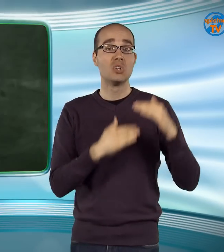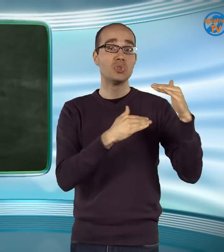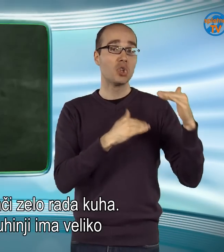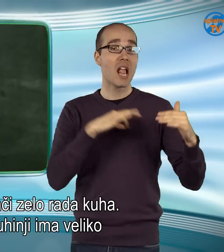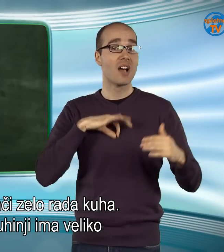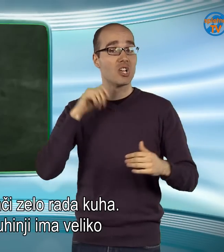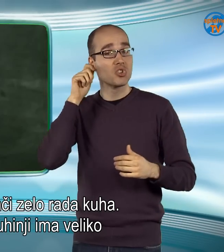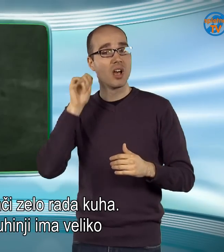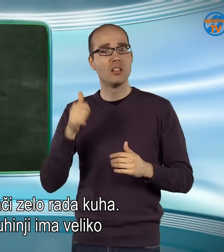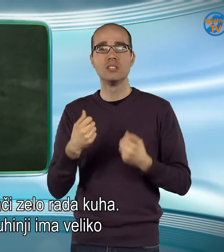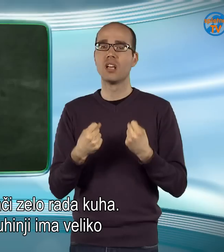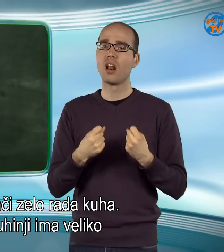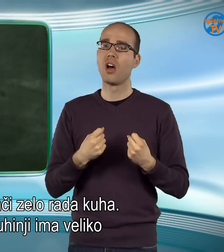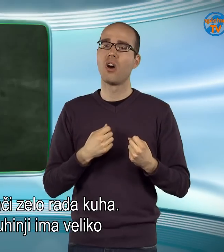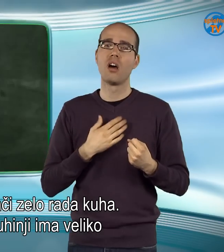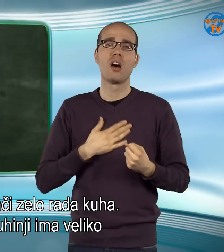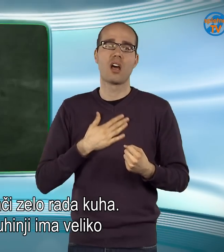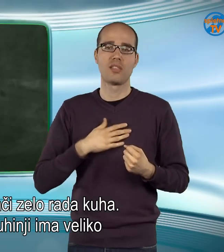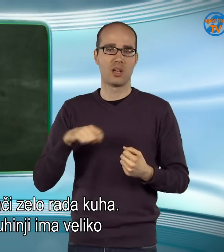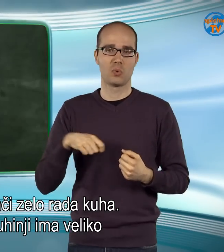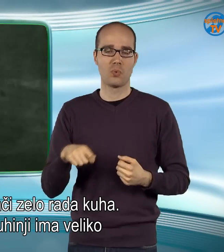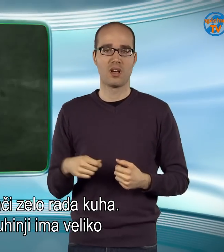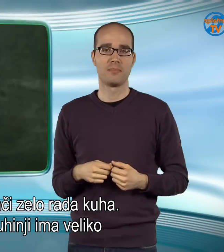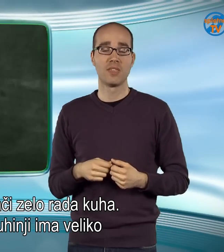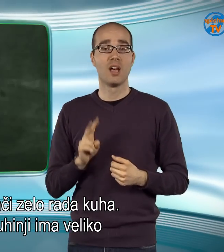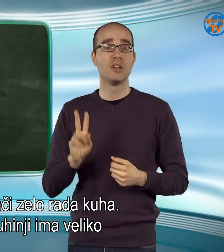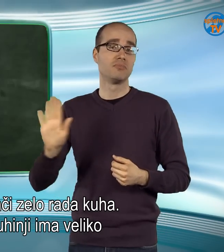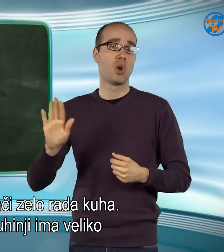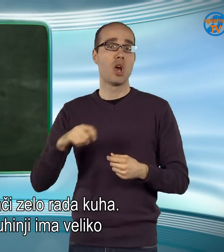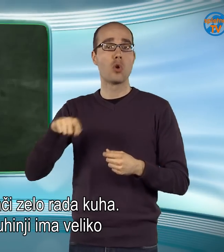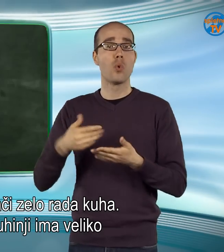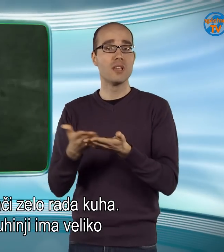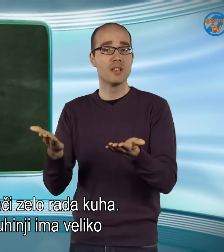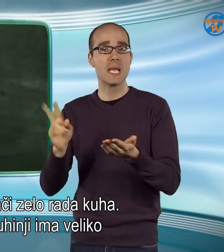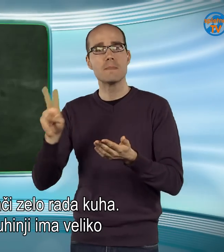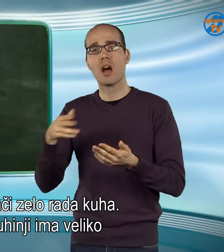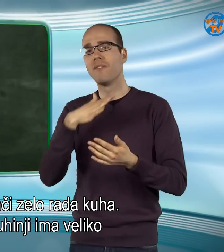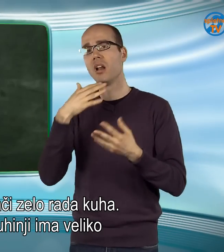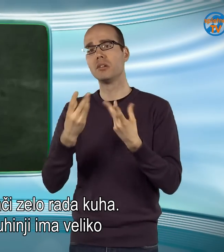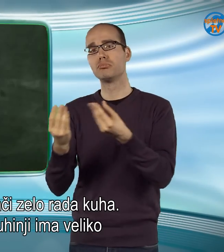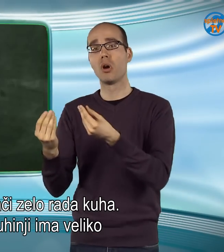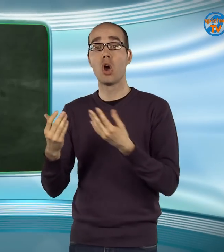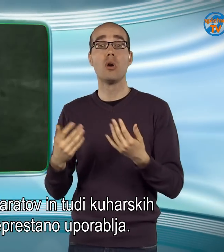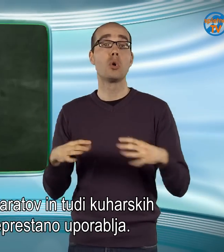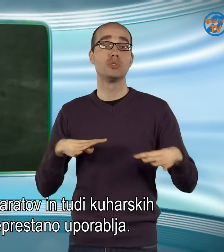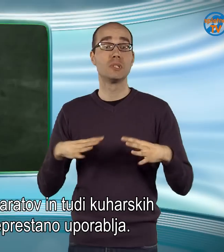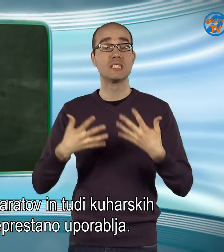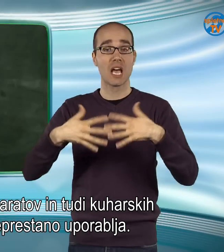Sosedova hči zelo rada kuha. V svoji kuhini ima veliko gospodinskih aparatov